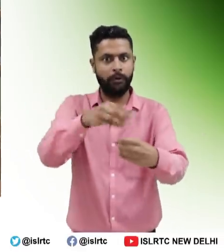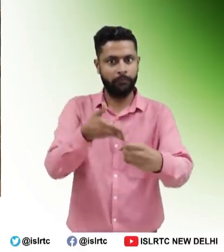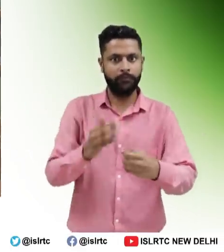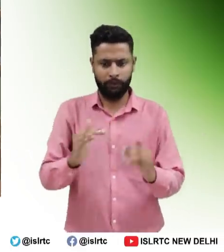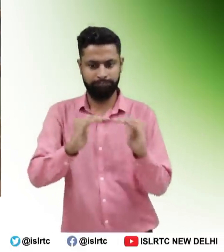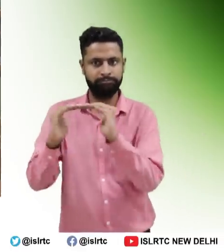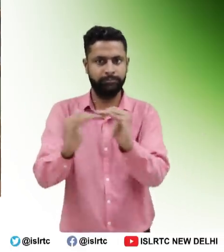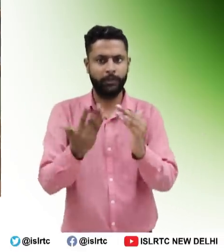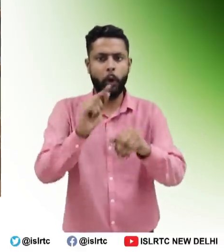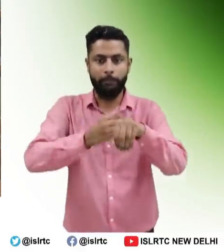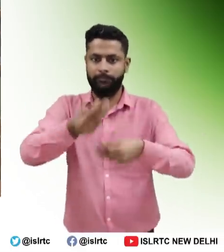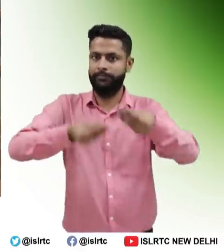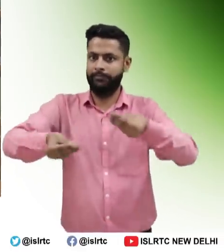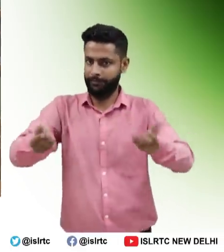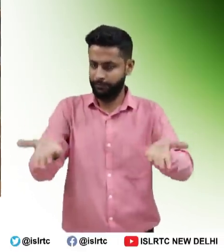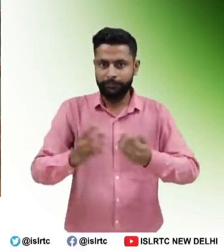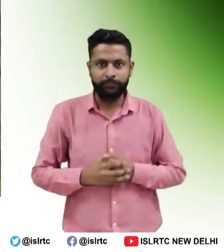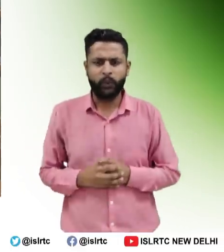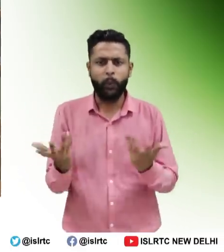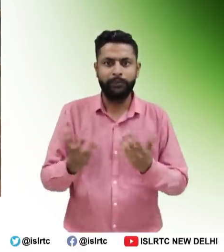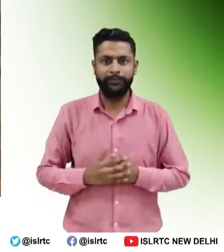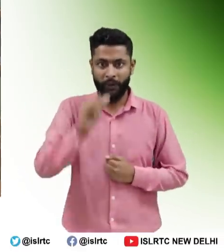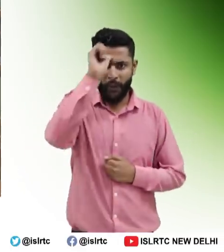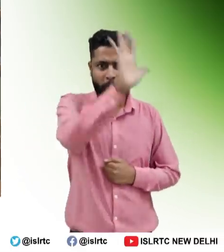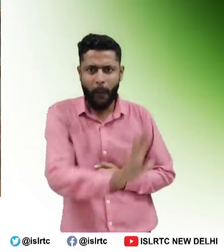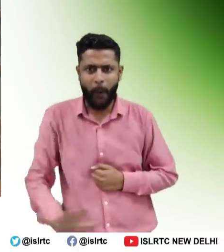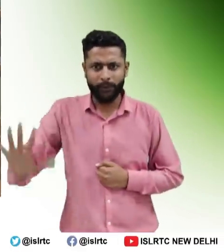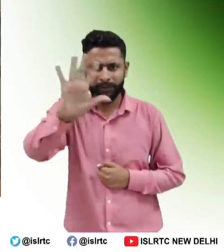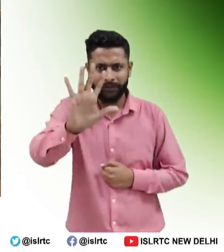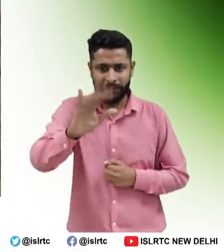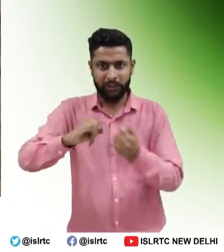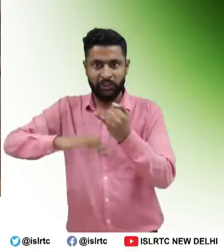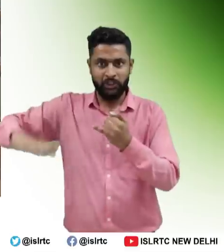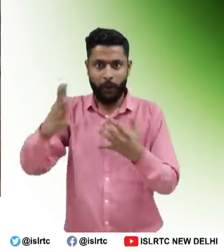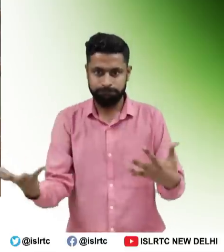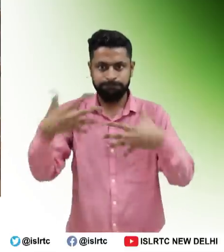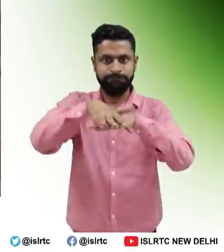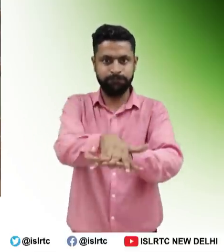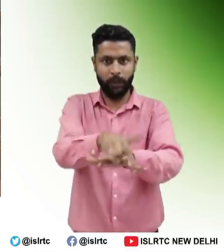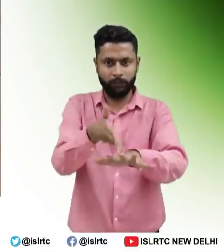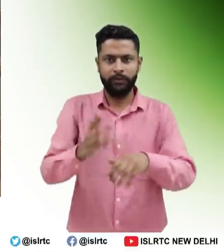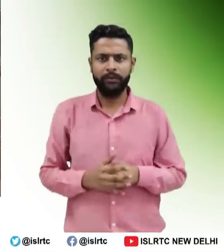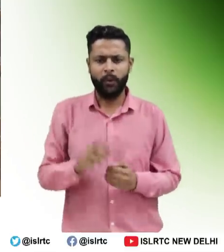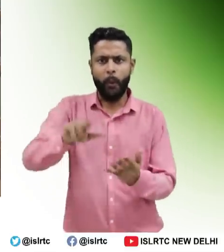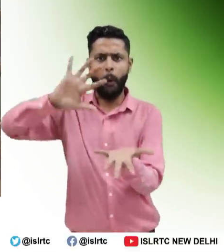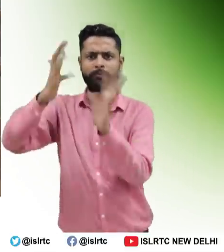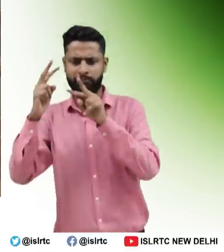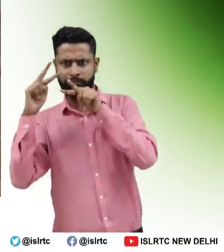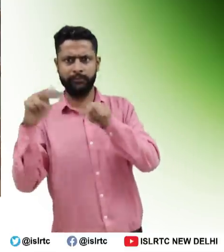की दिशा में अग्रसर सभी संस्थाओं का तथा दिव्यांग जन, खासकार सरवन वाधित समुदाई को में